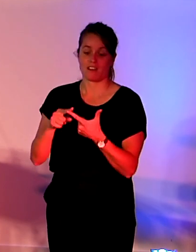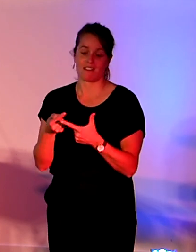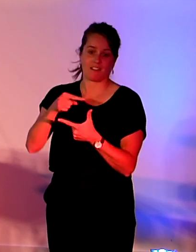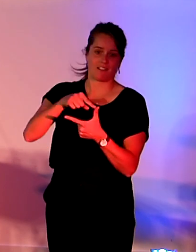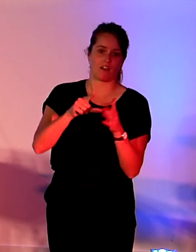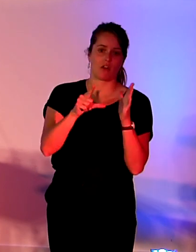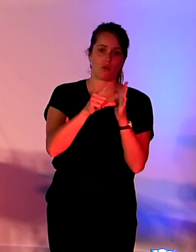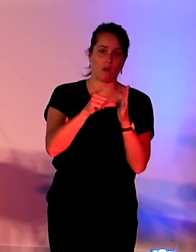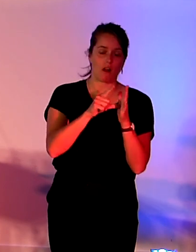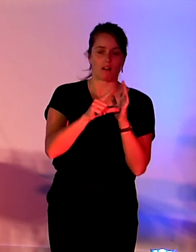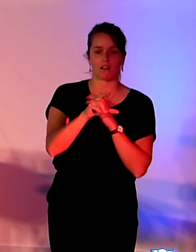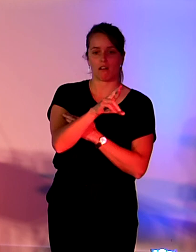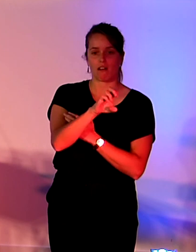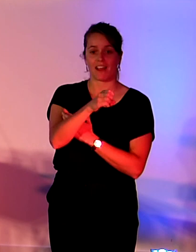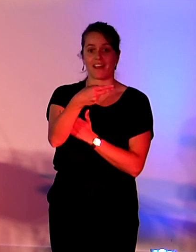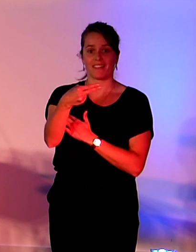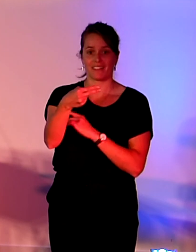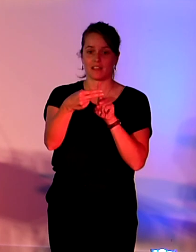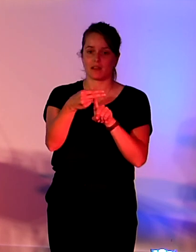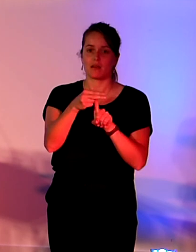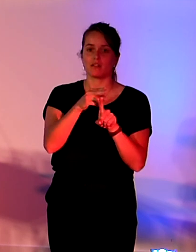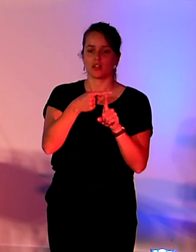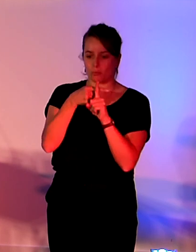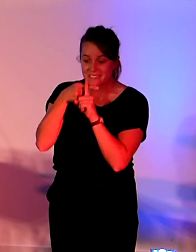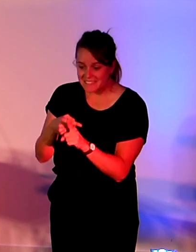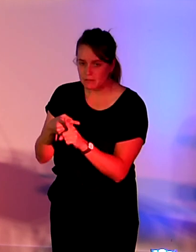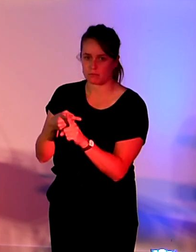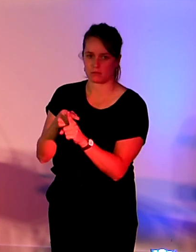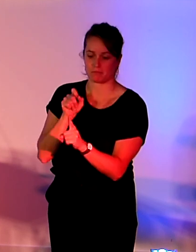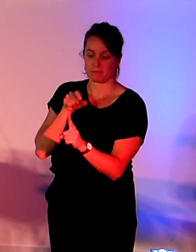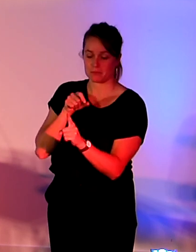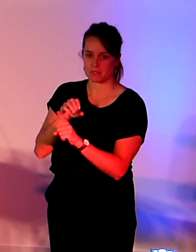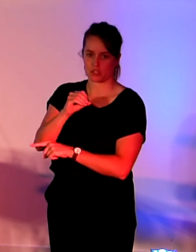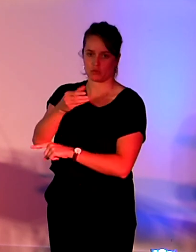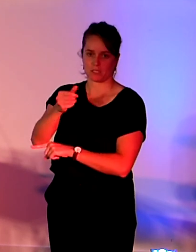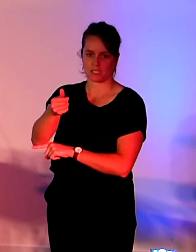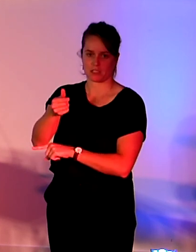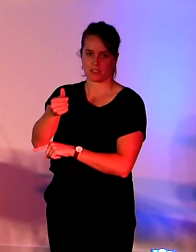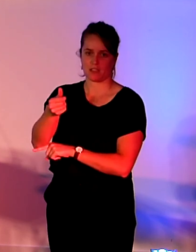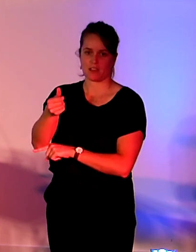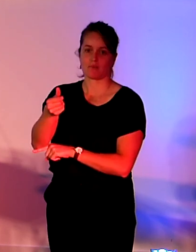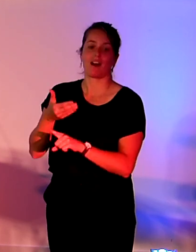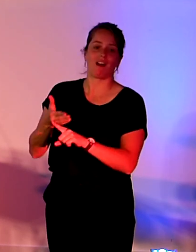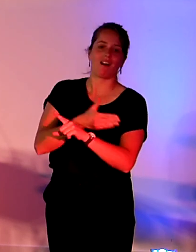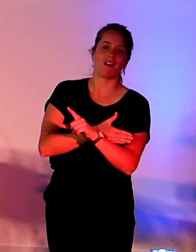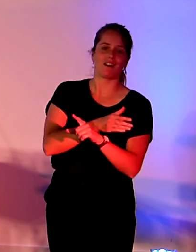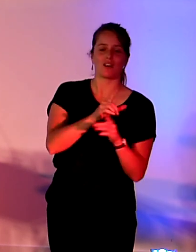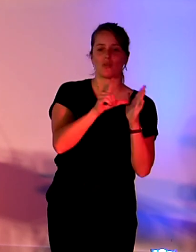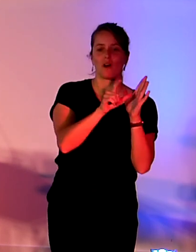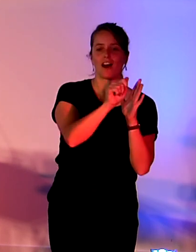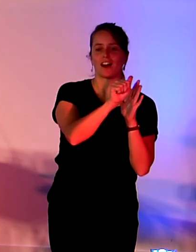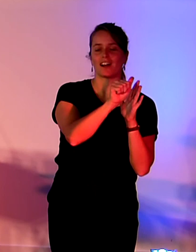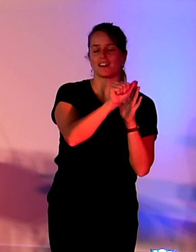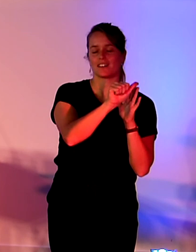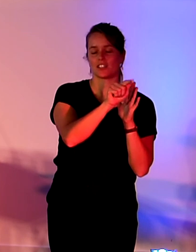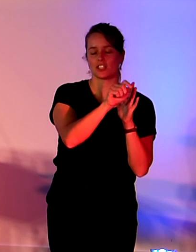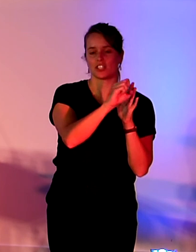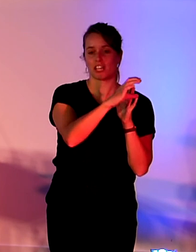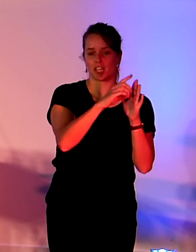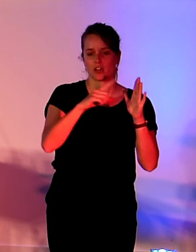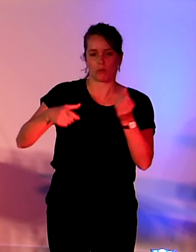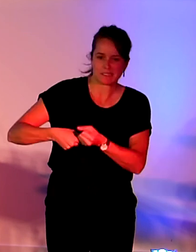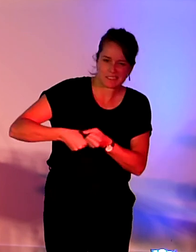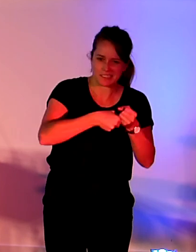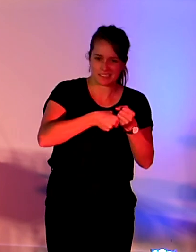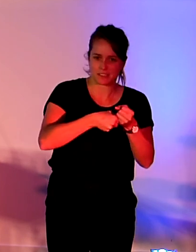et qui est vraiment spécifique au numérique et qui vient à la fois renforcer certaines dispositions de la loi AJEC, mais qui aussi apporte de